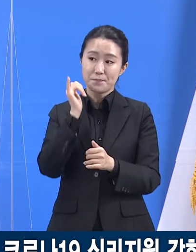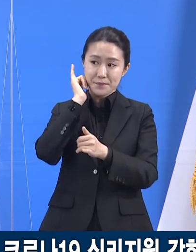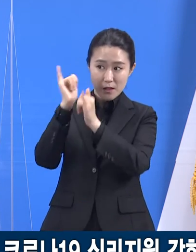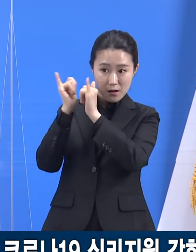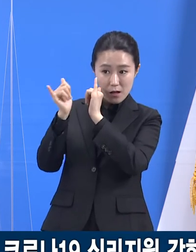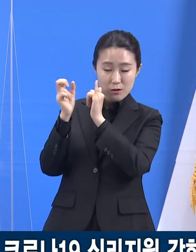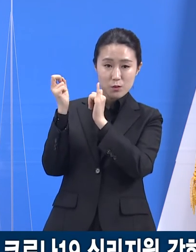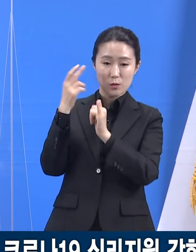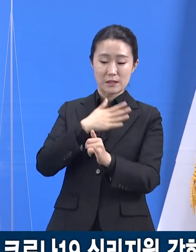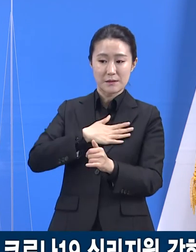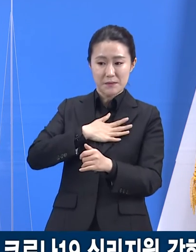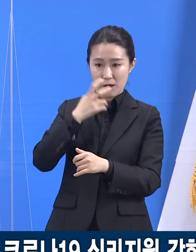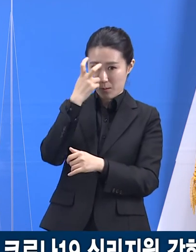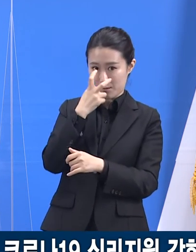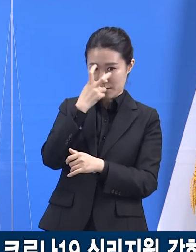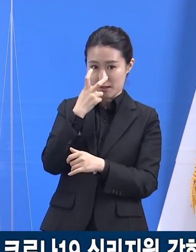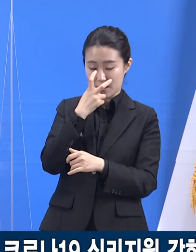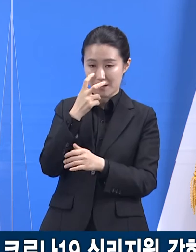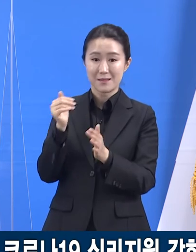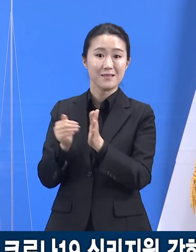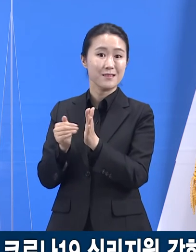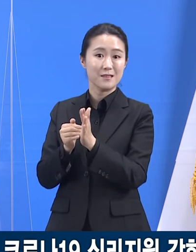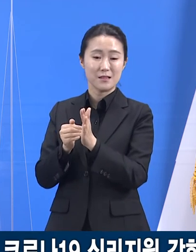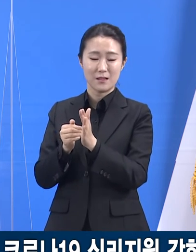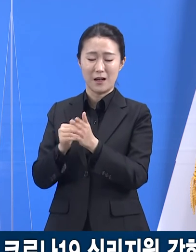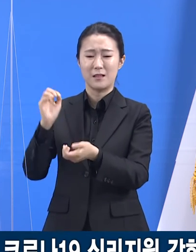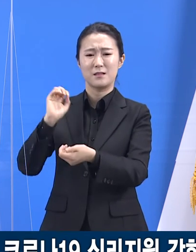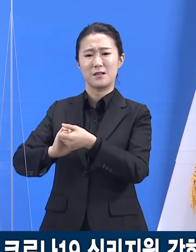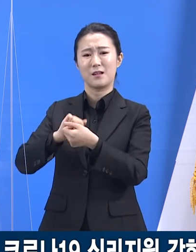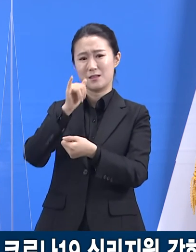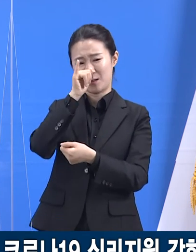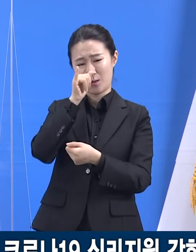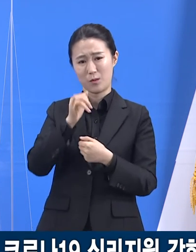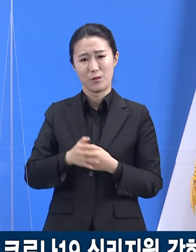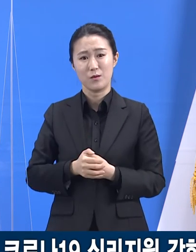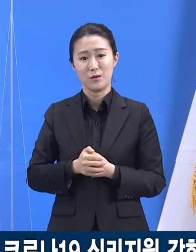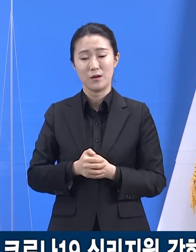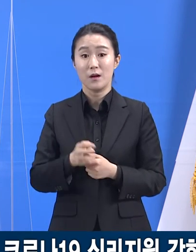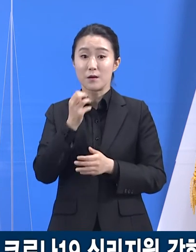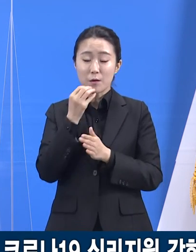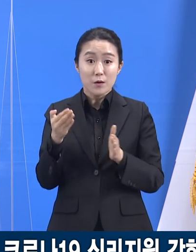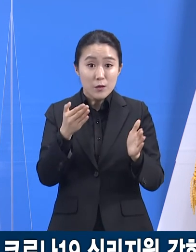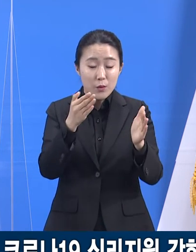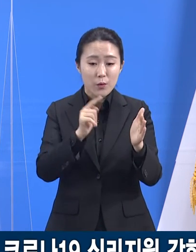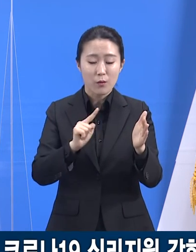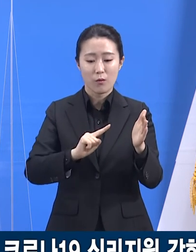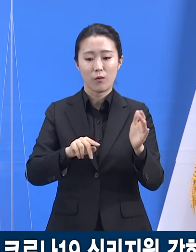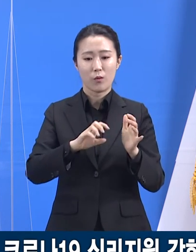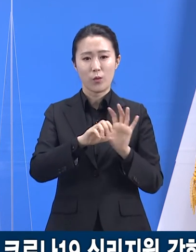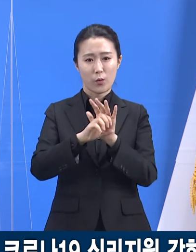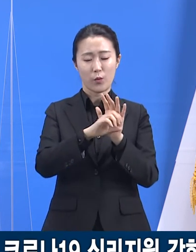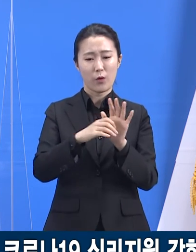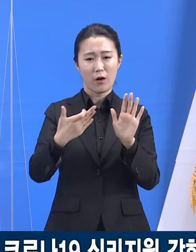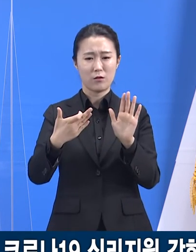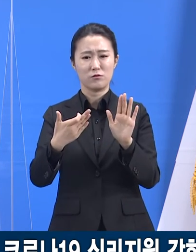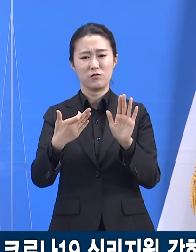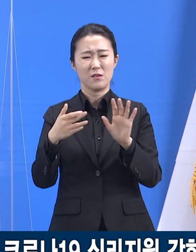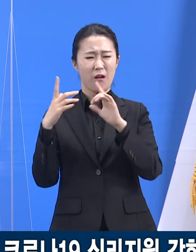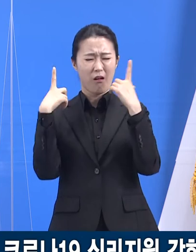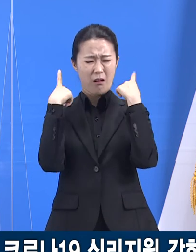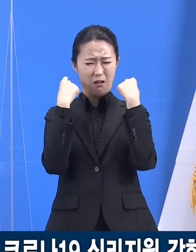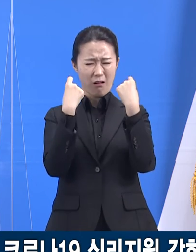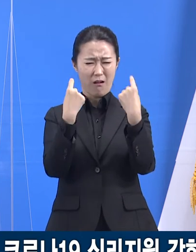심리검진을 실시했기에 제한적인 면이 있었습니다. 도는 장기화되고 있는 코로나19 대응 과정에서